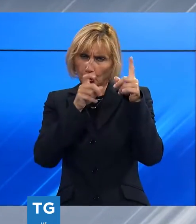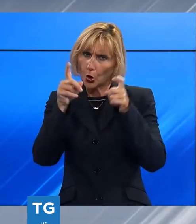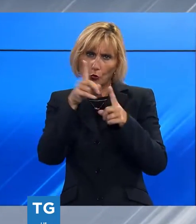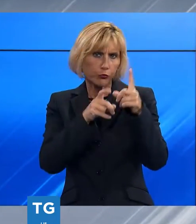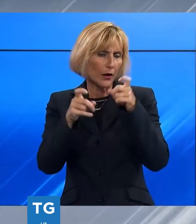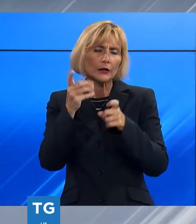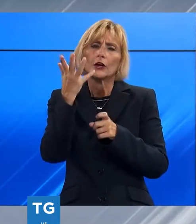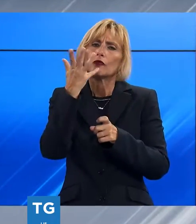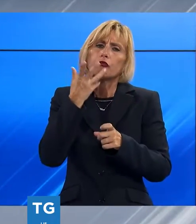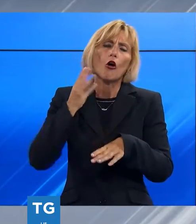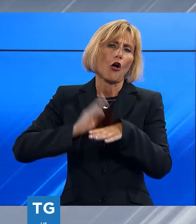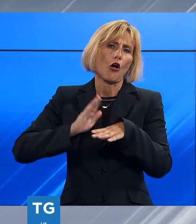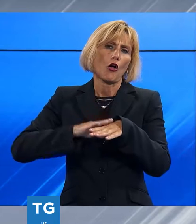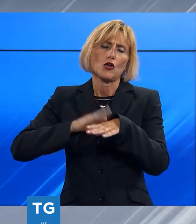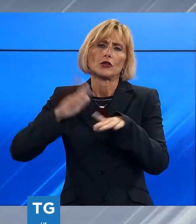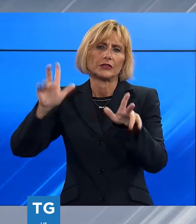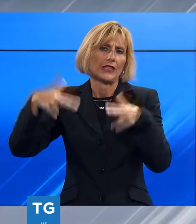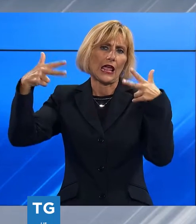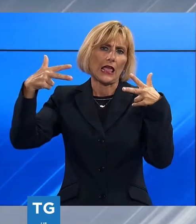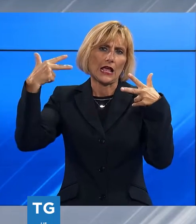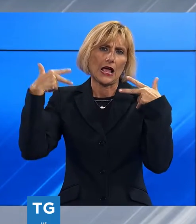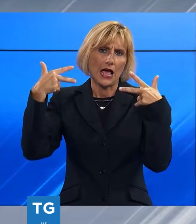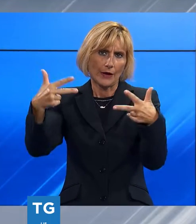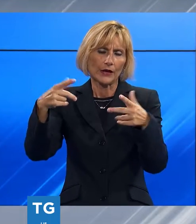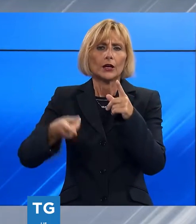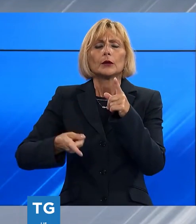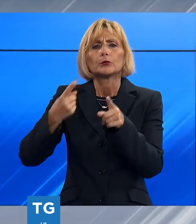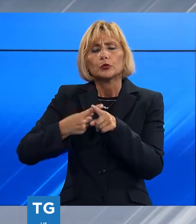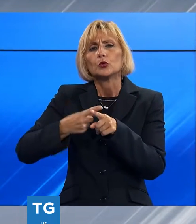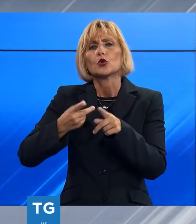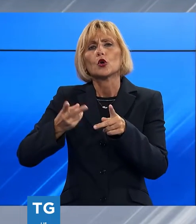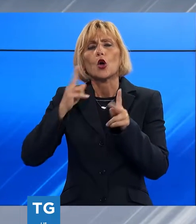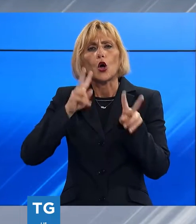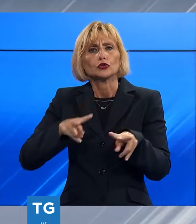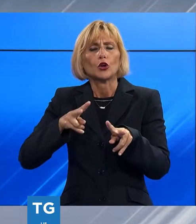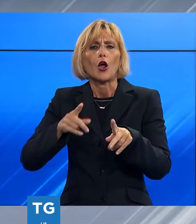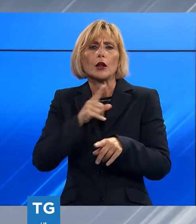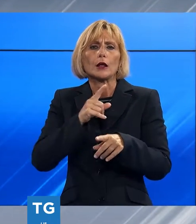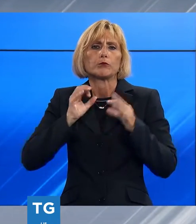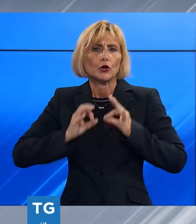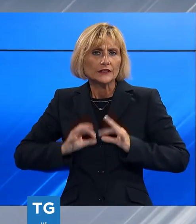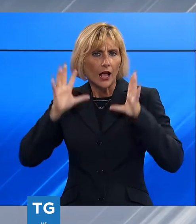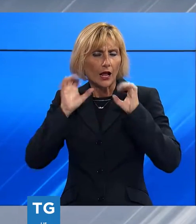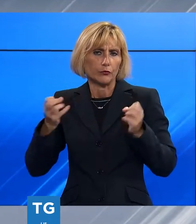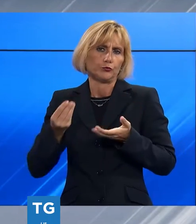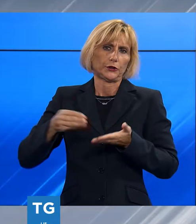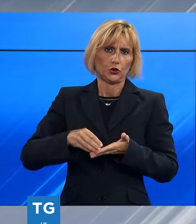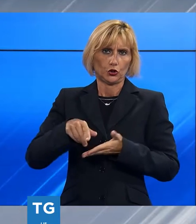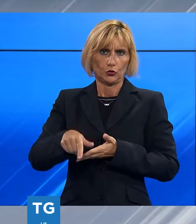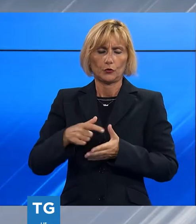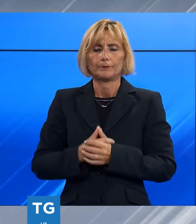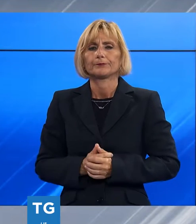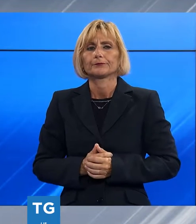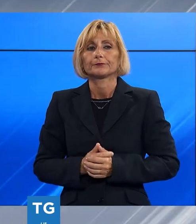'installazione delle telecamere e maggiori controlli da parte delle forze dell'ordine. Veniamo adesso all